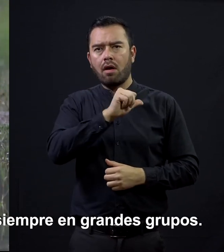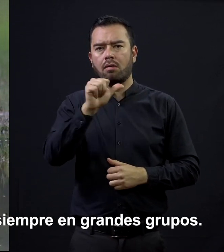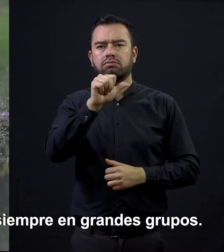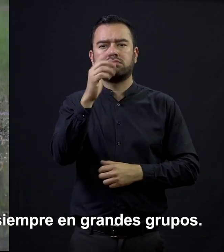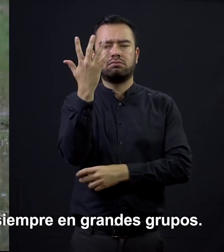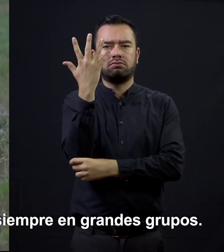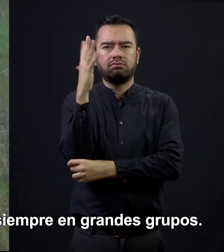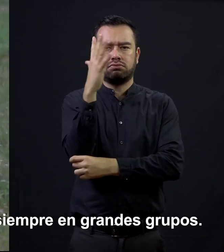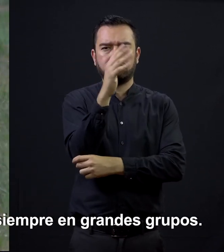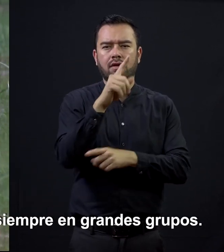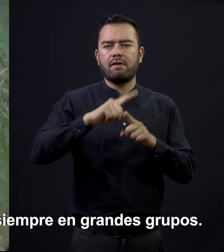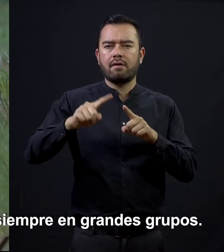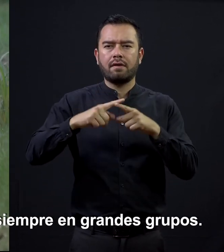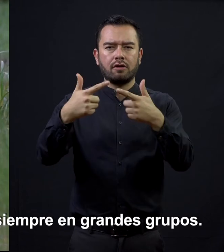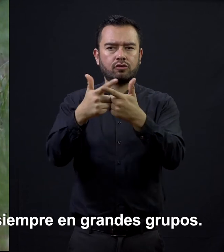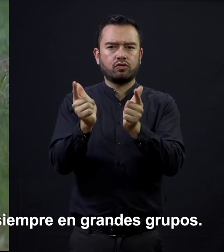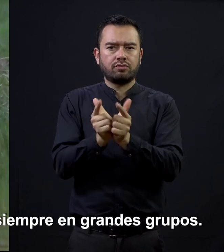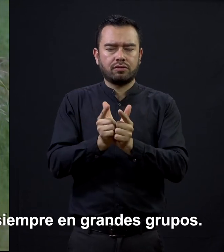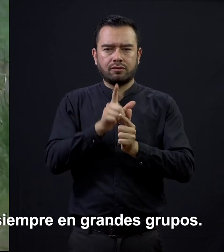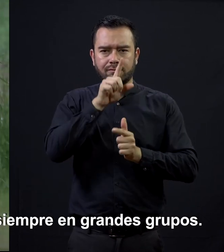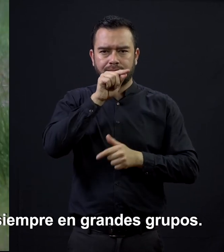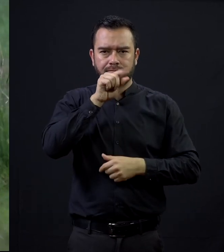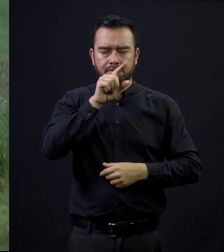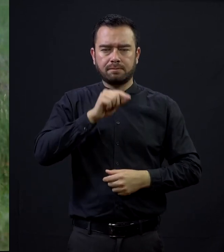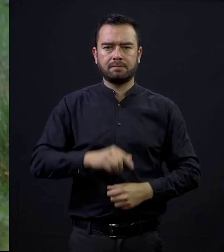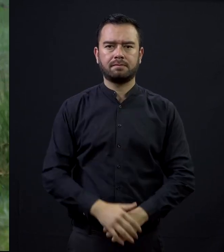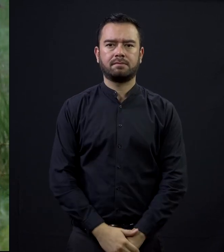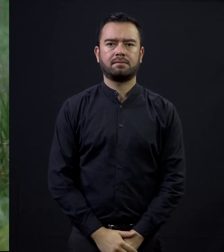Duermen los árboles siempre en grandes grupos.